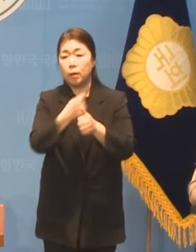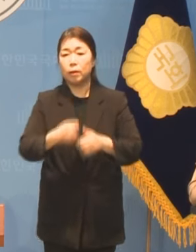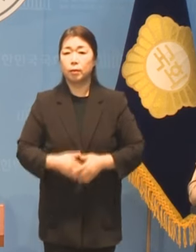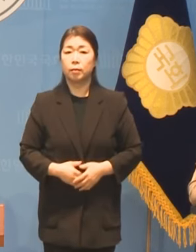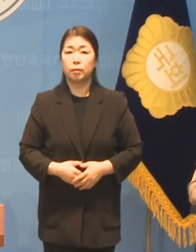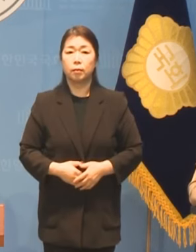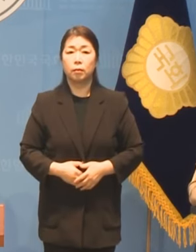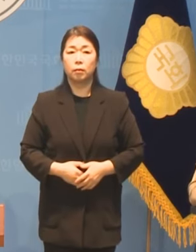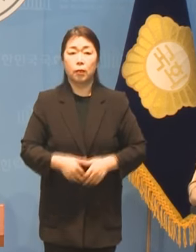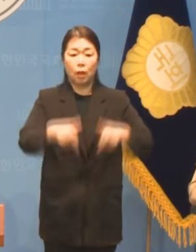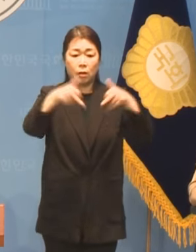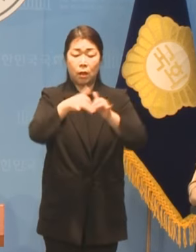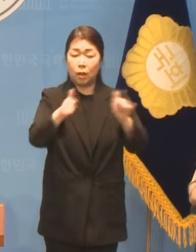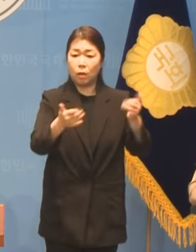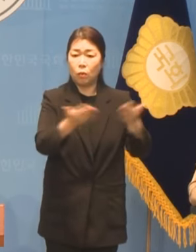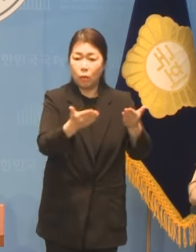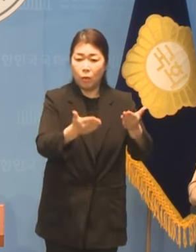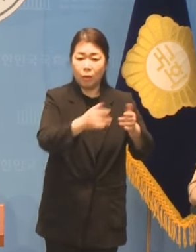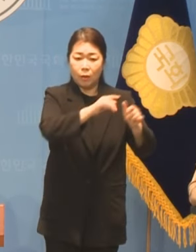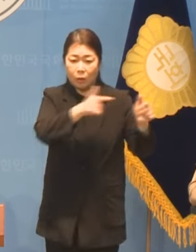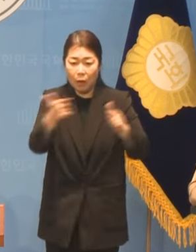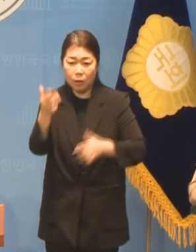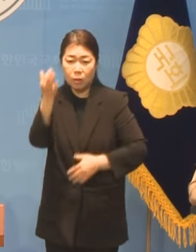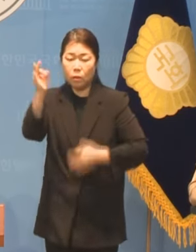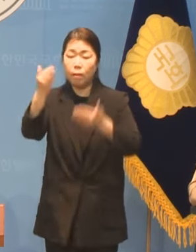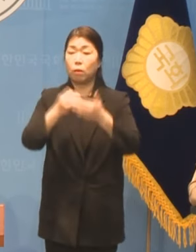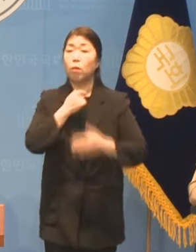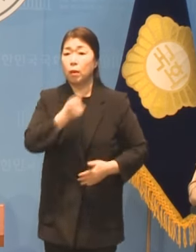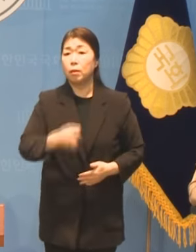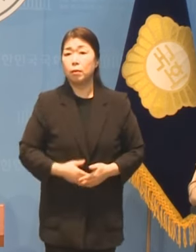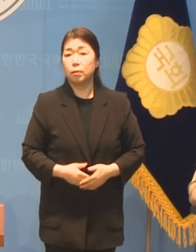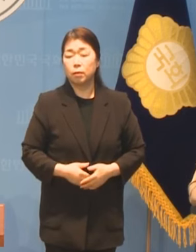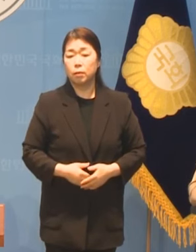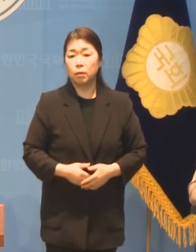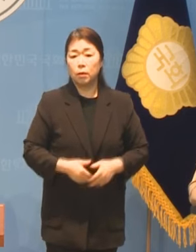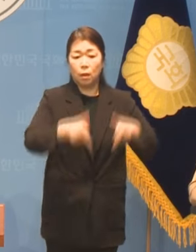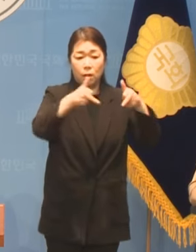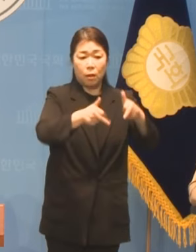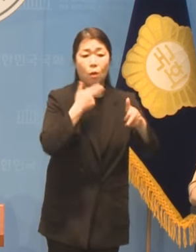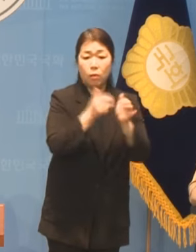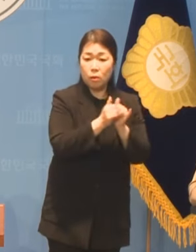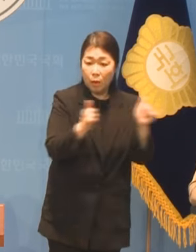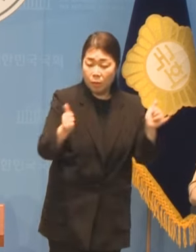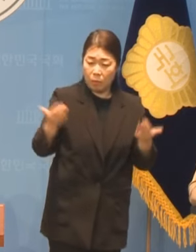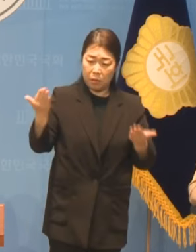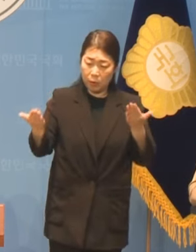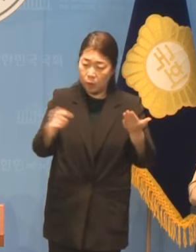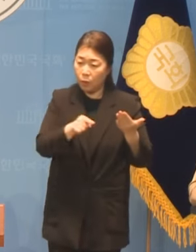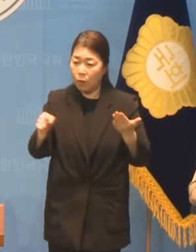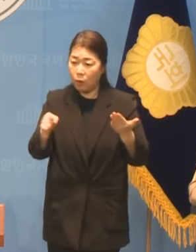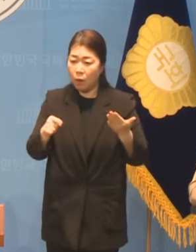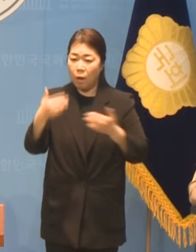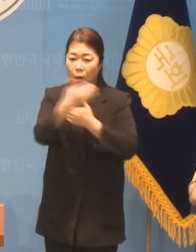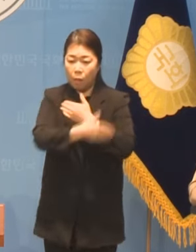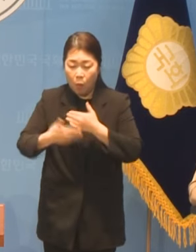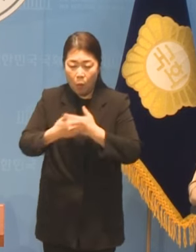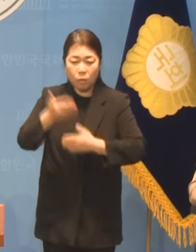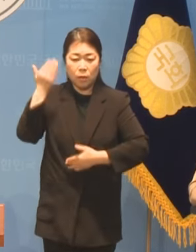형태로 인정받는 미래를 바랍니다 비장애인의 기준으로 설명되는 육체와 지식노동뿐만 아니라